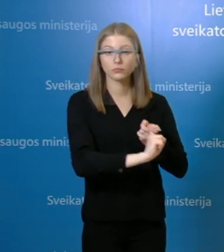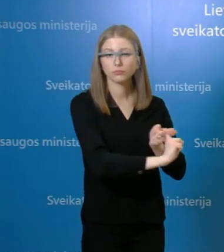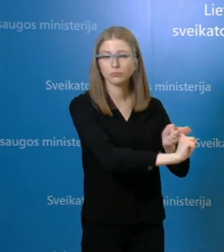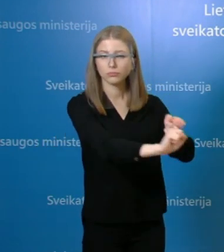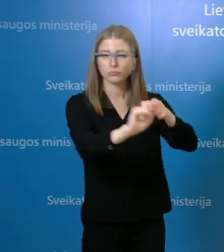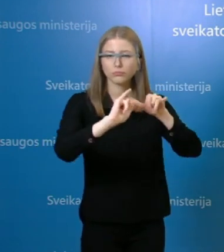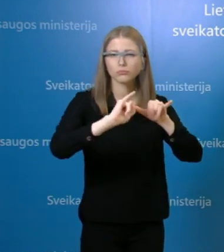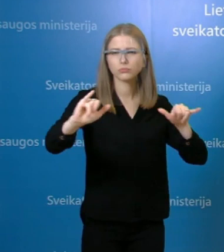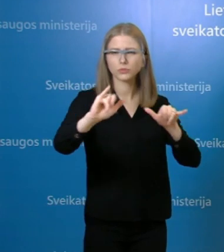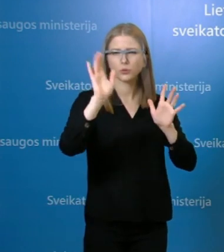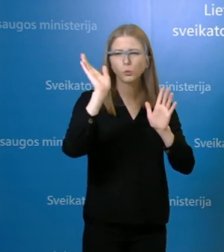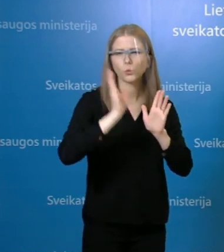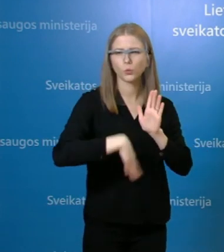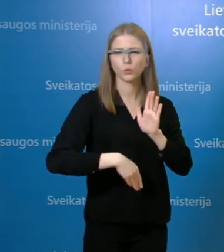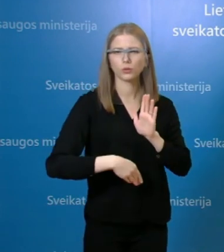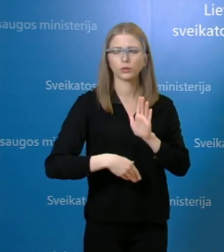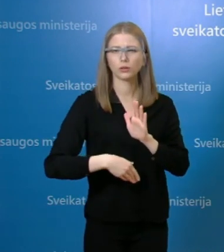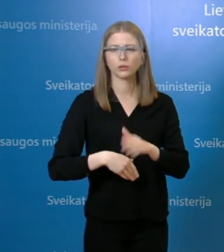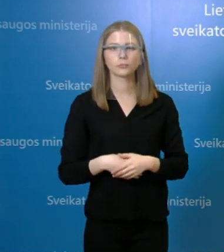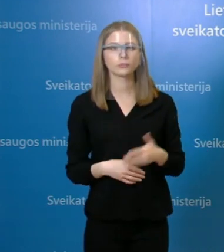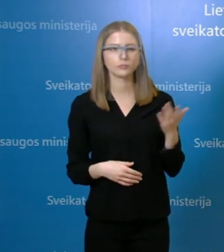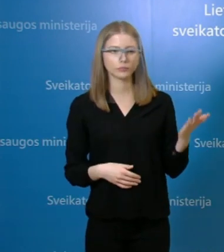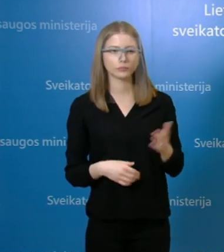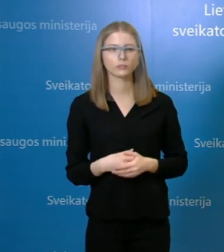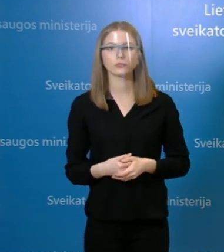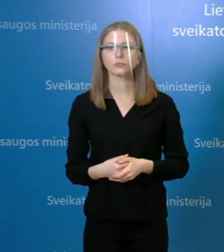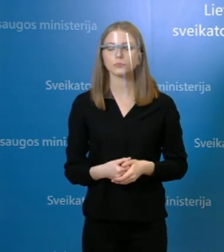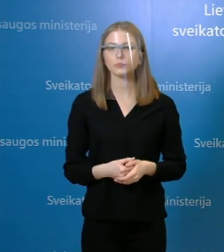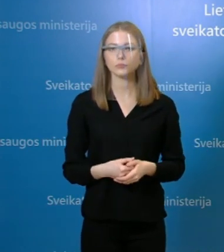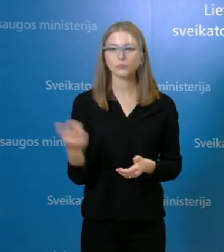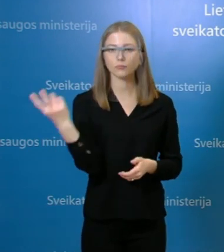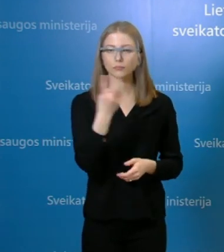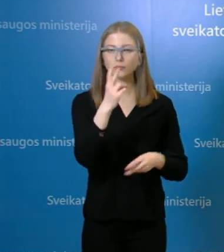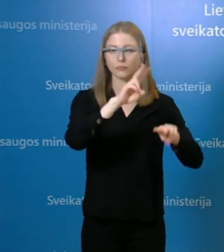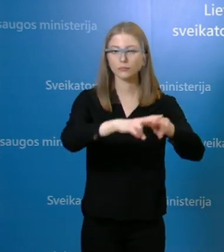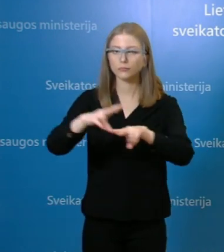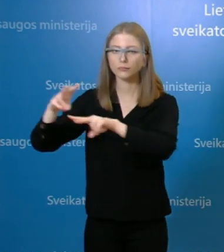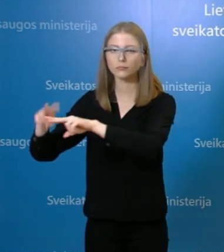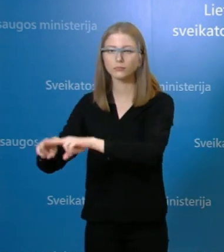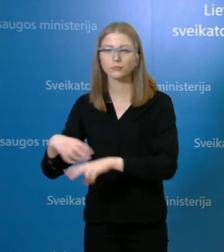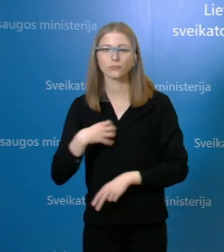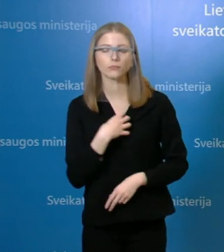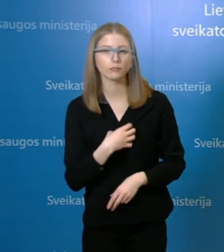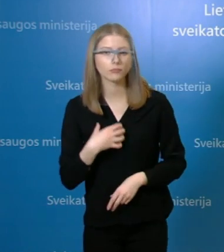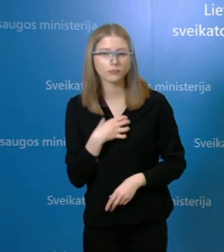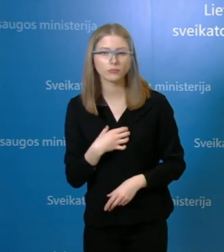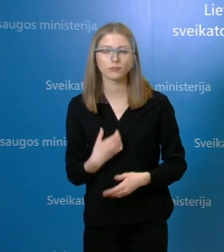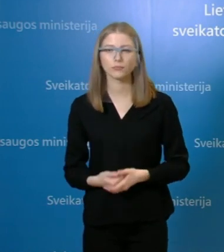Taip, tai dėl šitų vietų aš tikrai nebereikalo jas miniu. Visų pirma, kad būtų atkriptas dėmesys. Kitas dalykas,